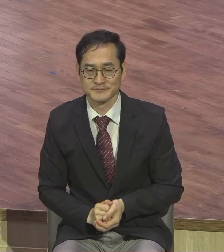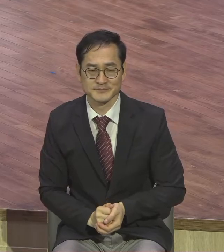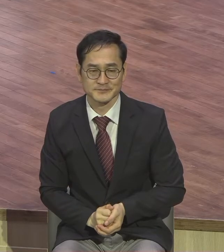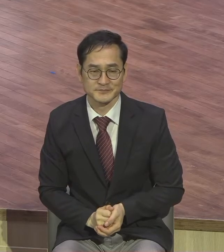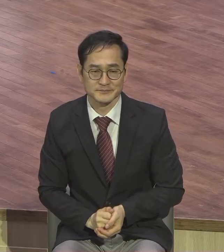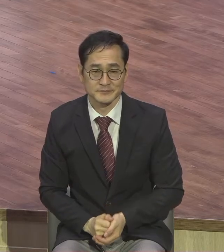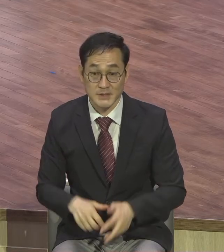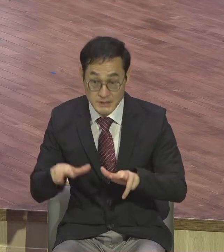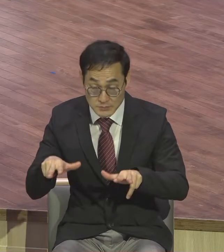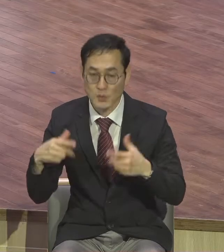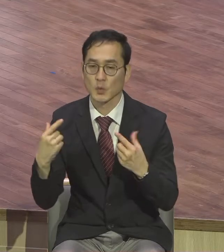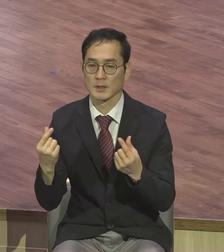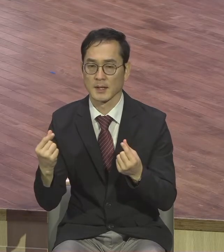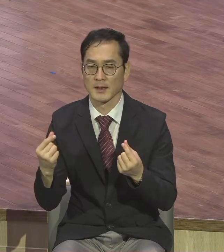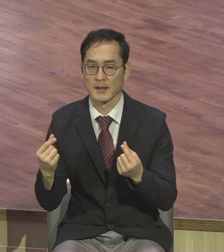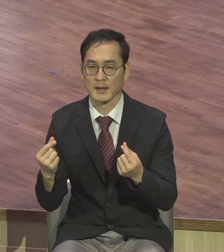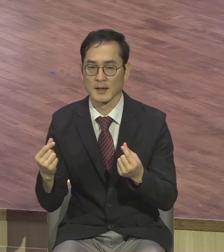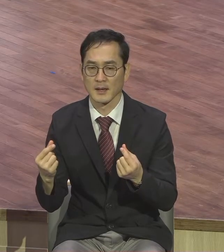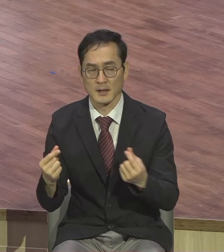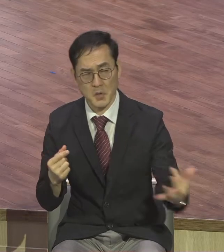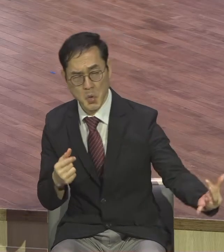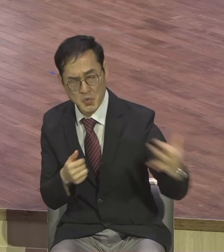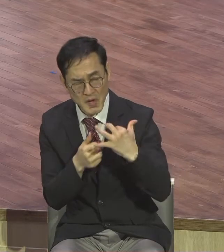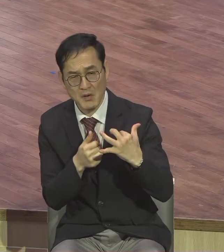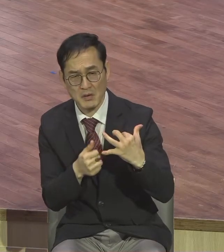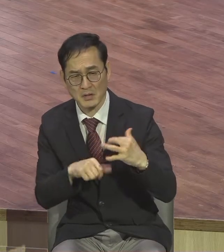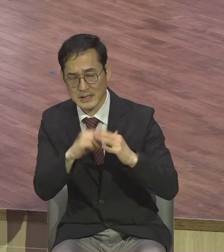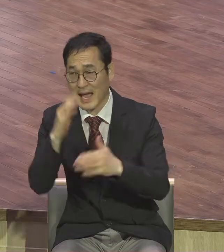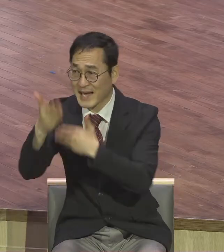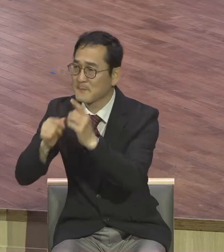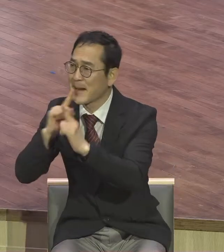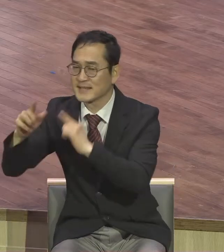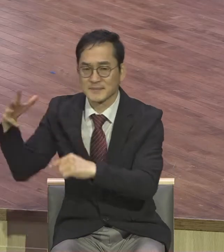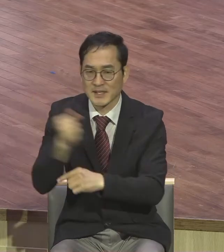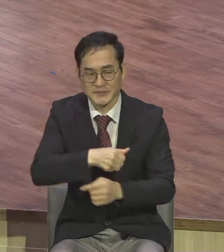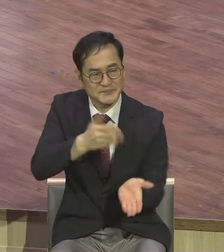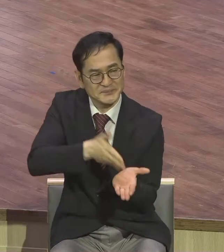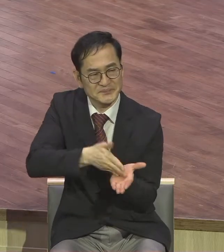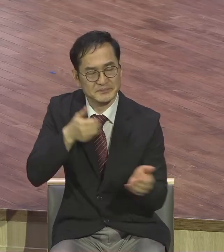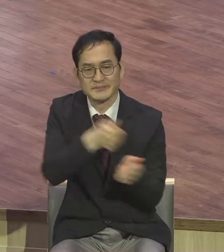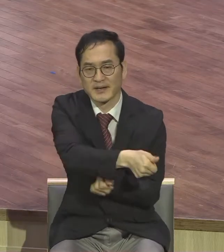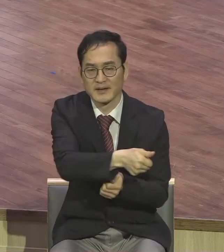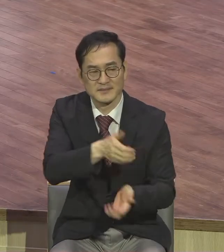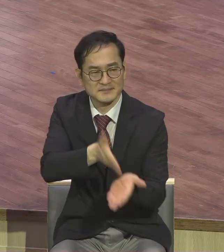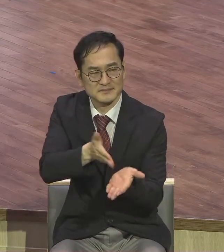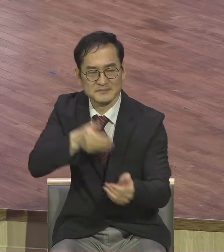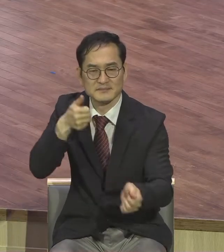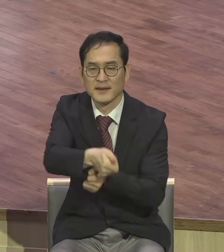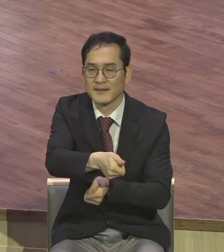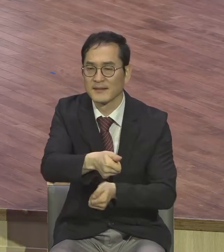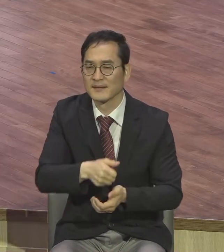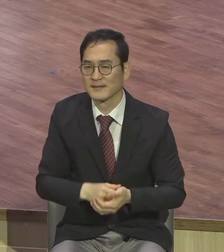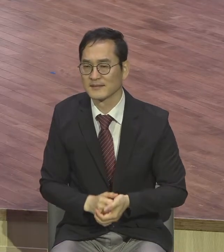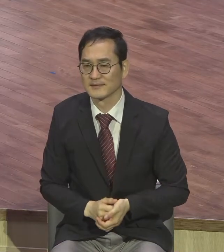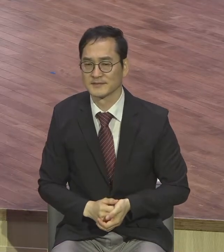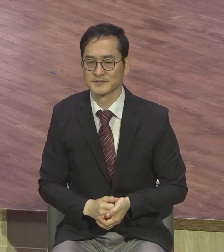지금도 마찬가지입니다. 모든 공격을 전부 예수님께서는 말씀으로 하나님께서는 구약의